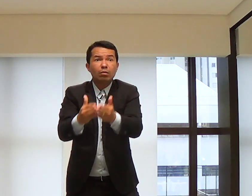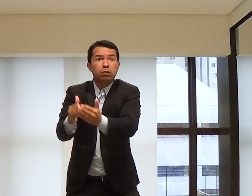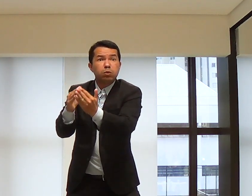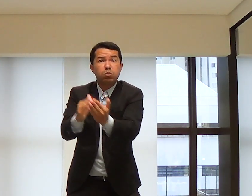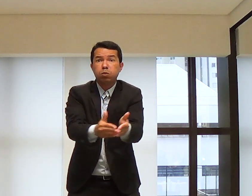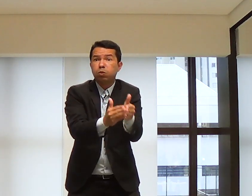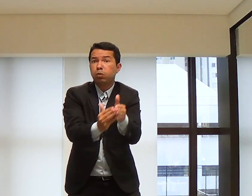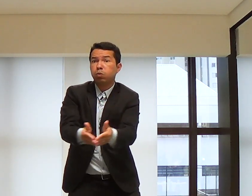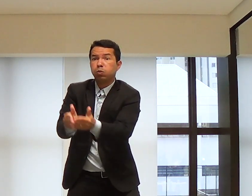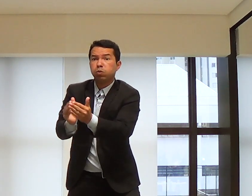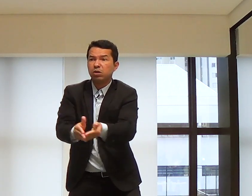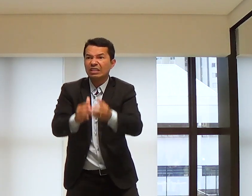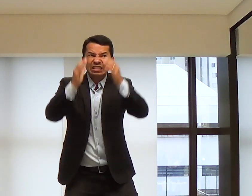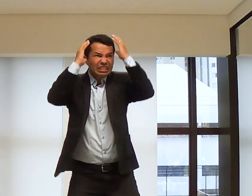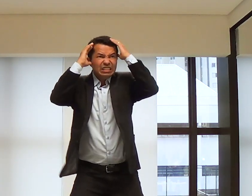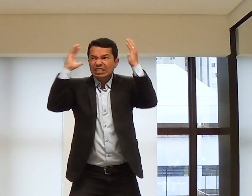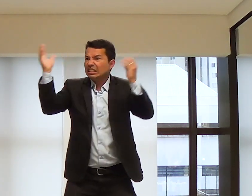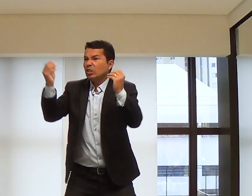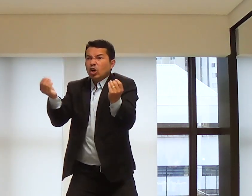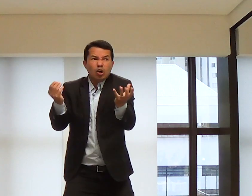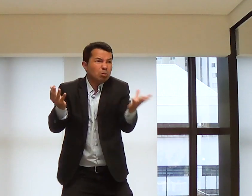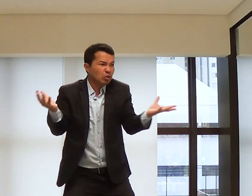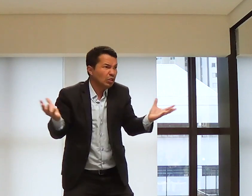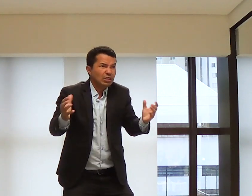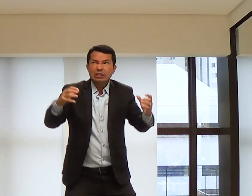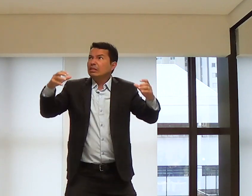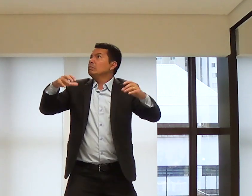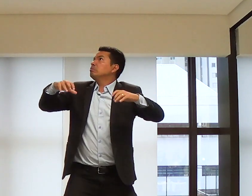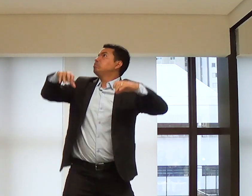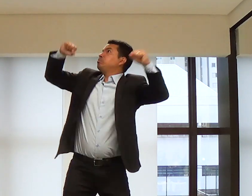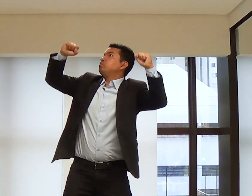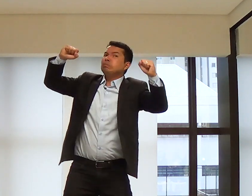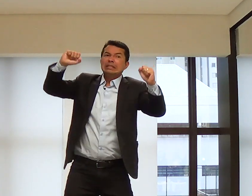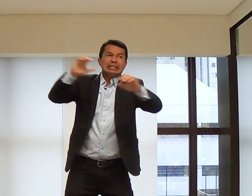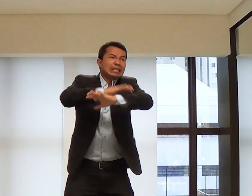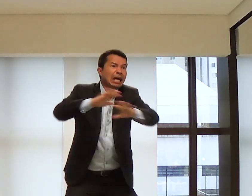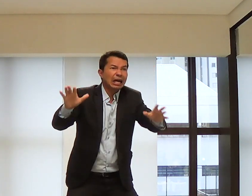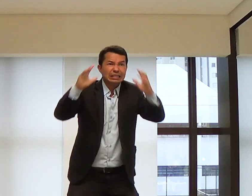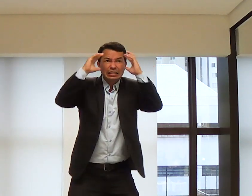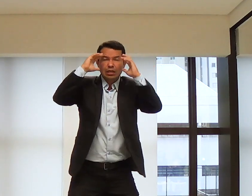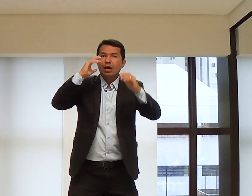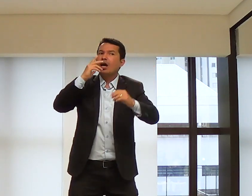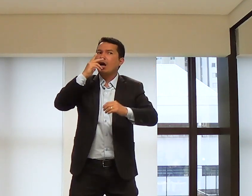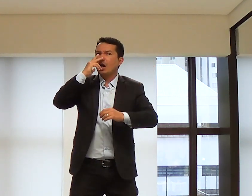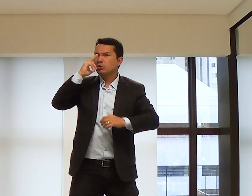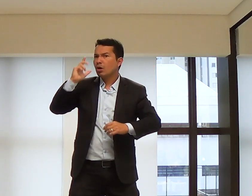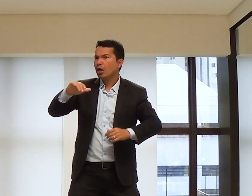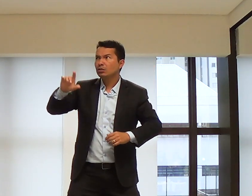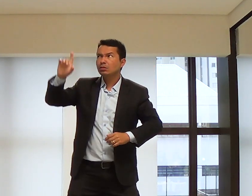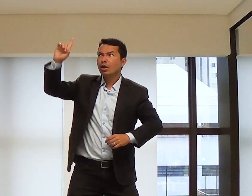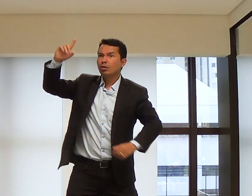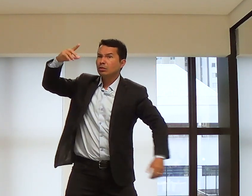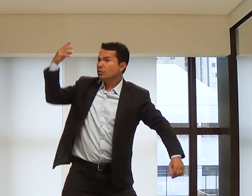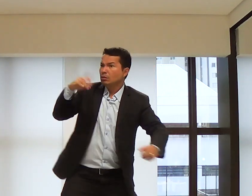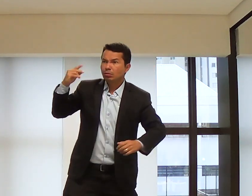fora do pavio. Fora daquele pavio, para tentar se livrar, tentar se manter vivo. E aí,